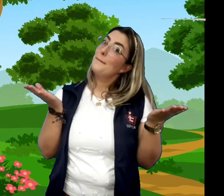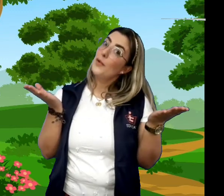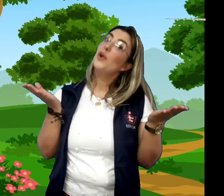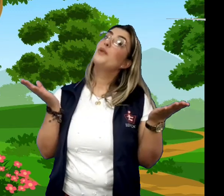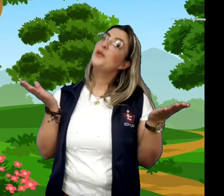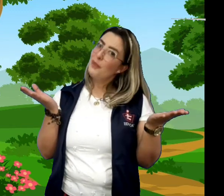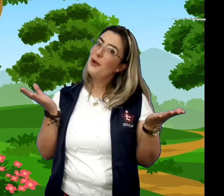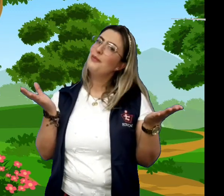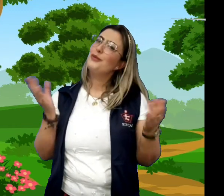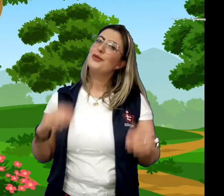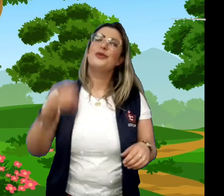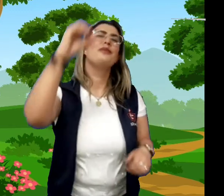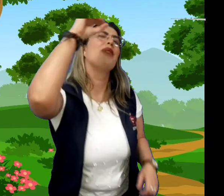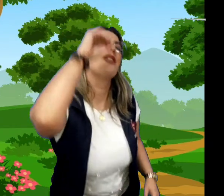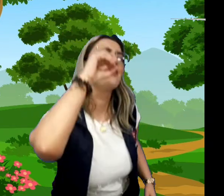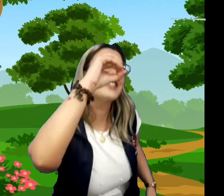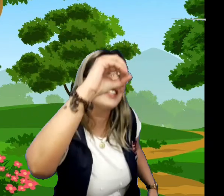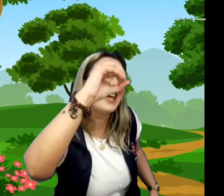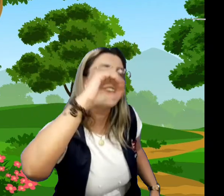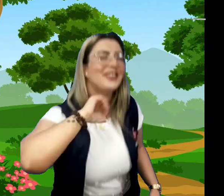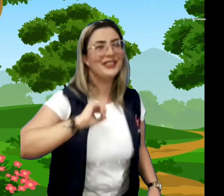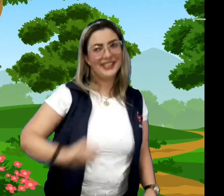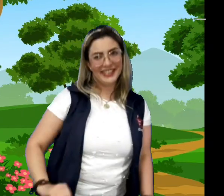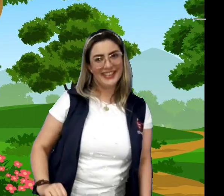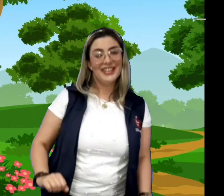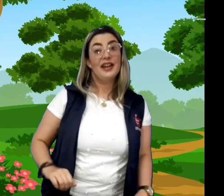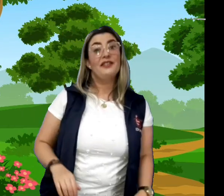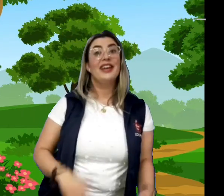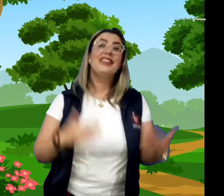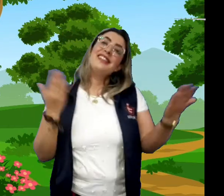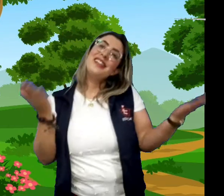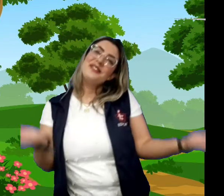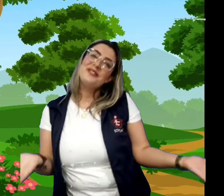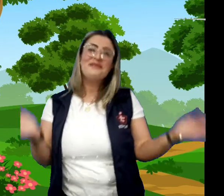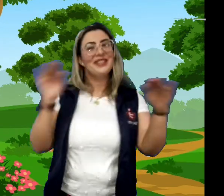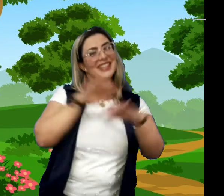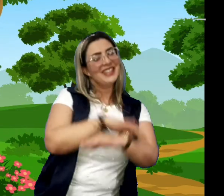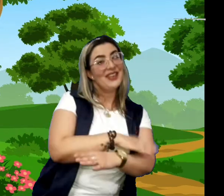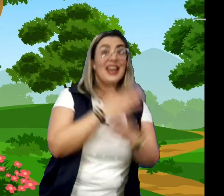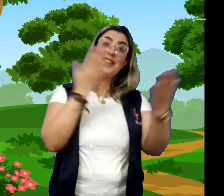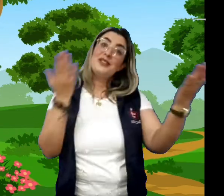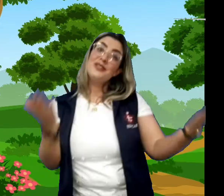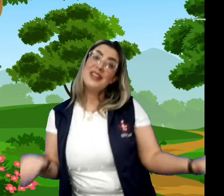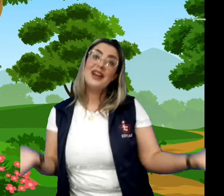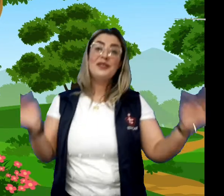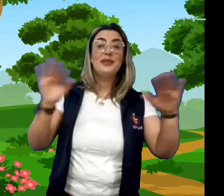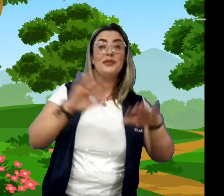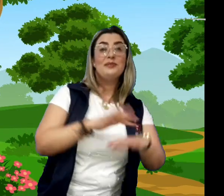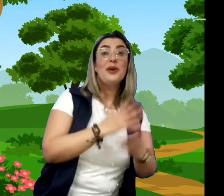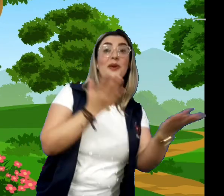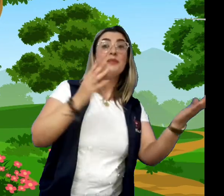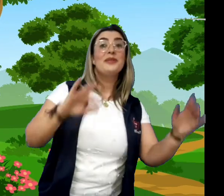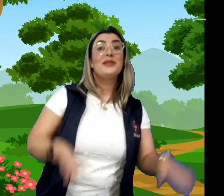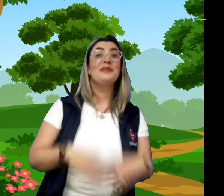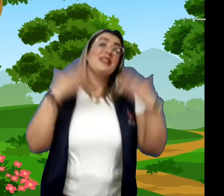rua dos bobos, número zero Mas era feita com tudo isto é Na rua dos bobos, número